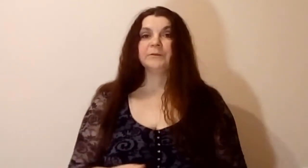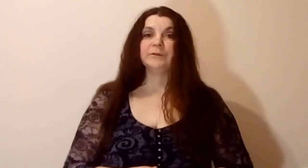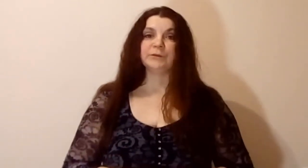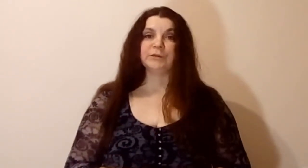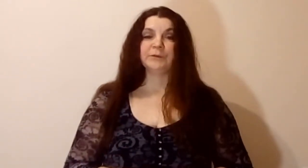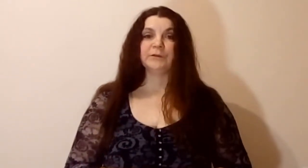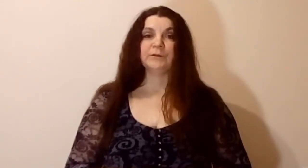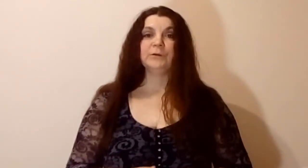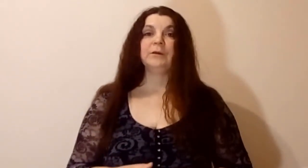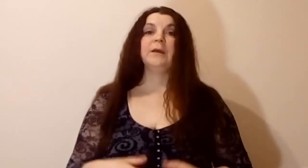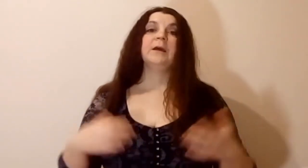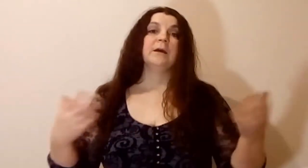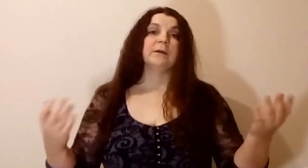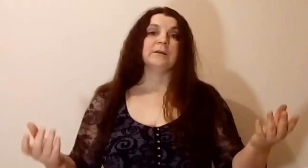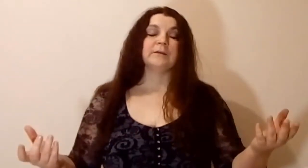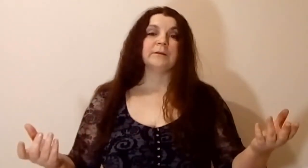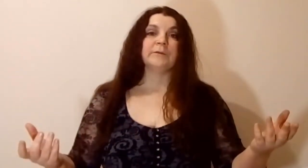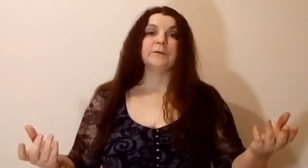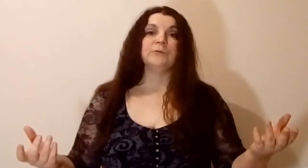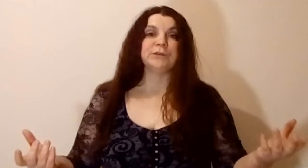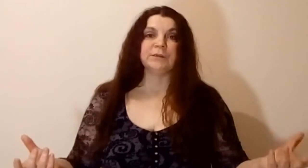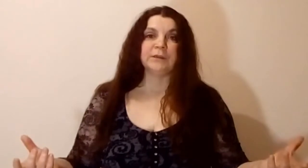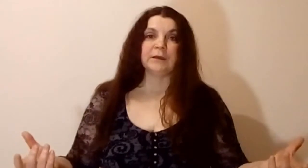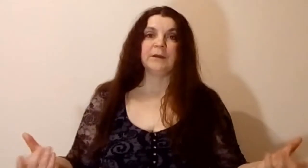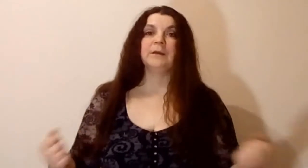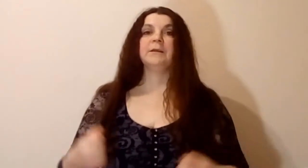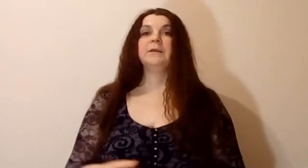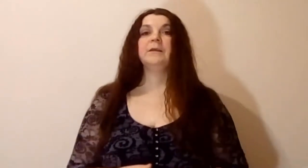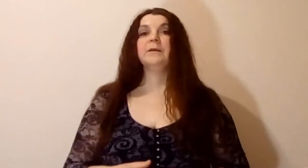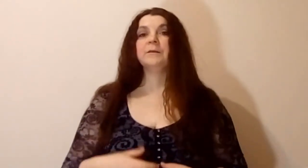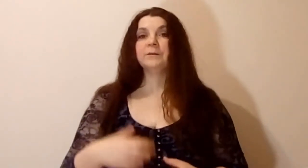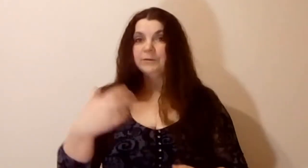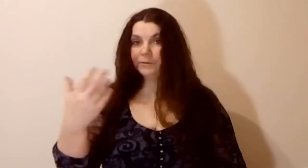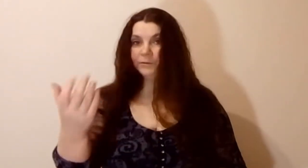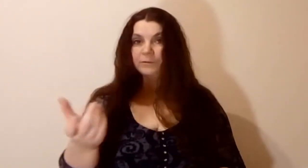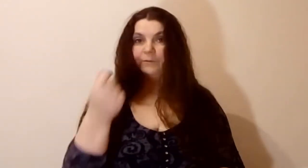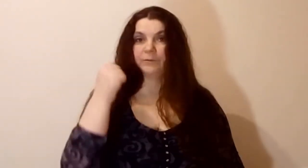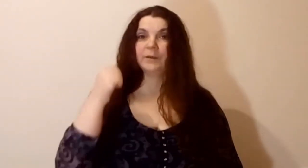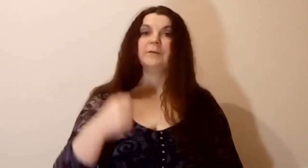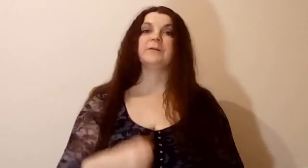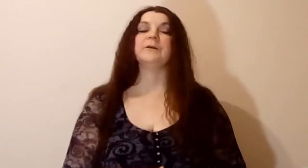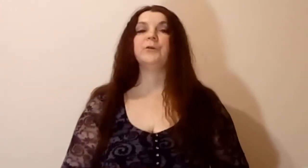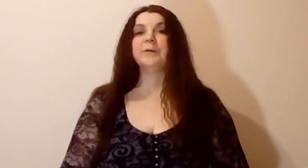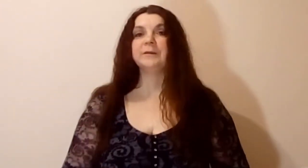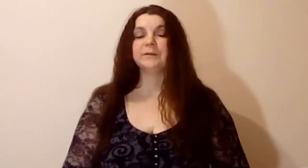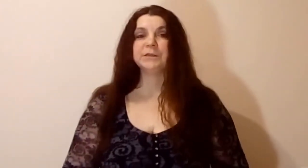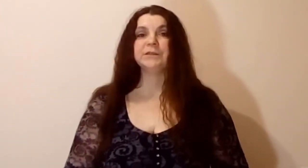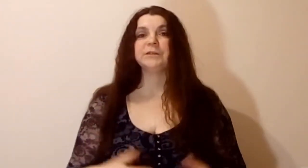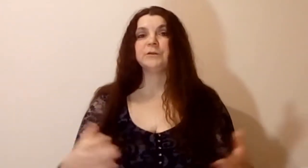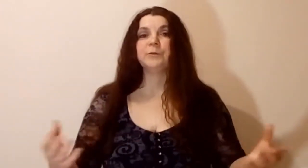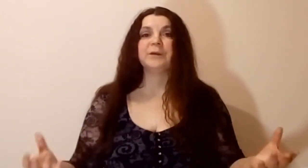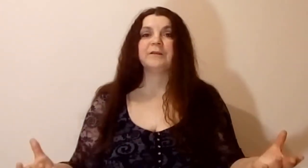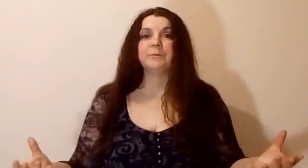воздушный поцелуй. Если вы мужчина и вы знакомитесь с женщиной, то, в принципе,